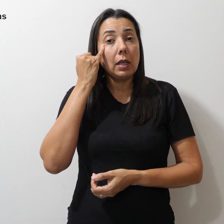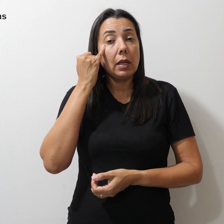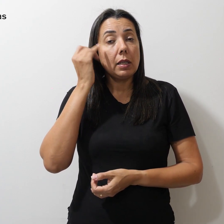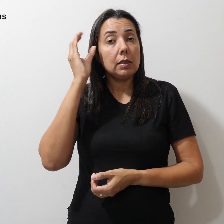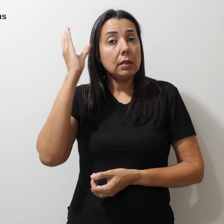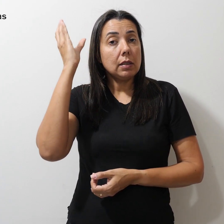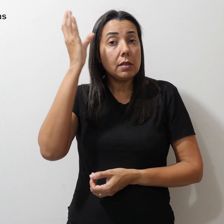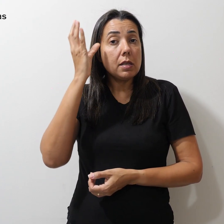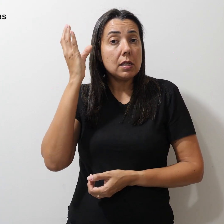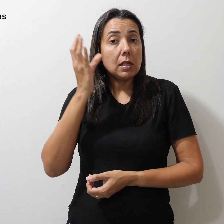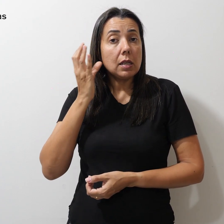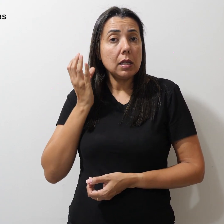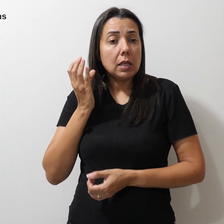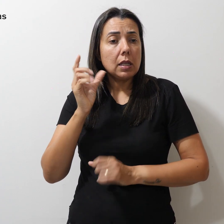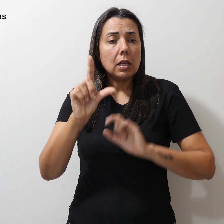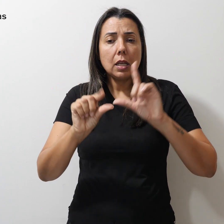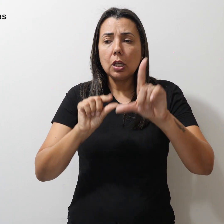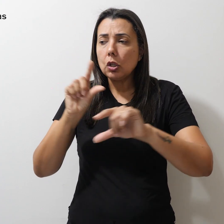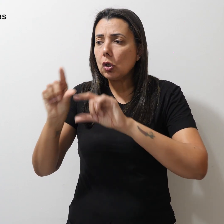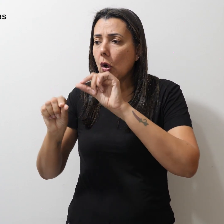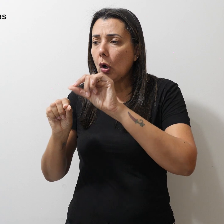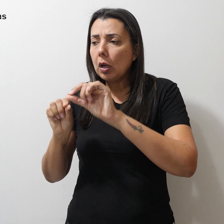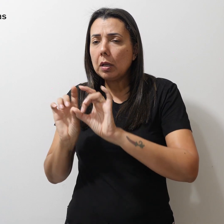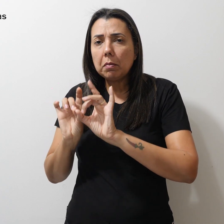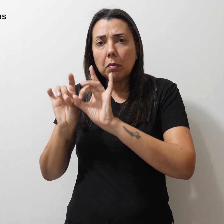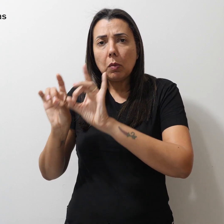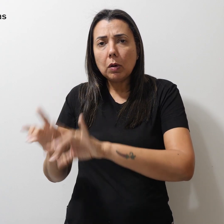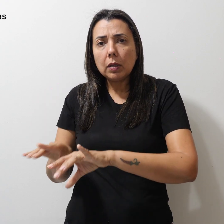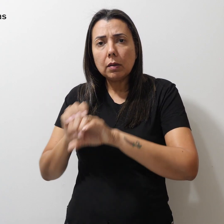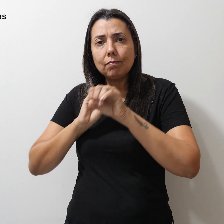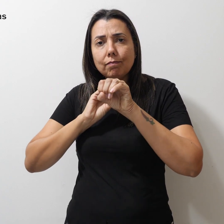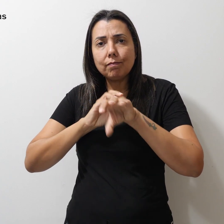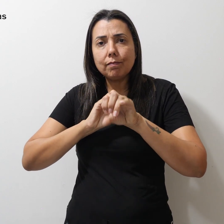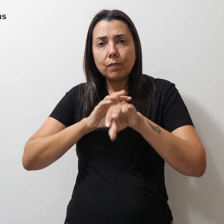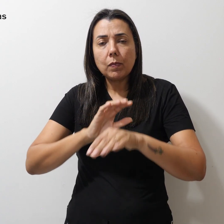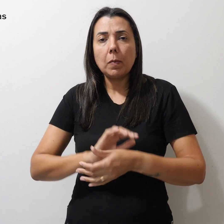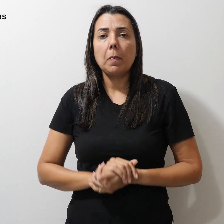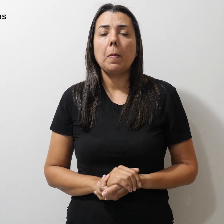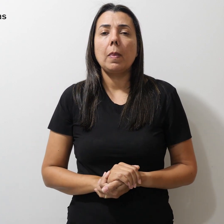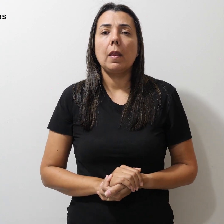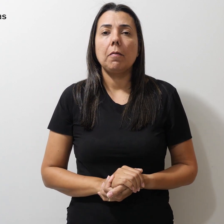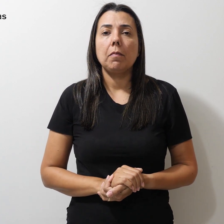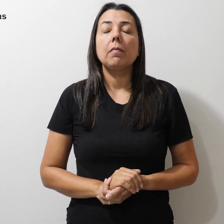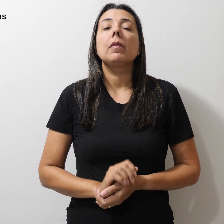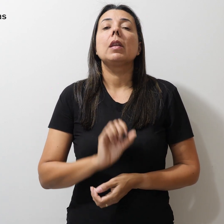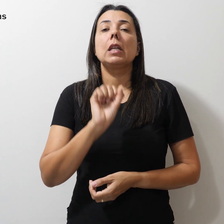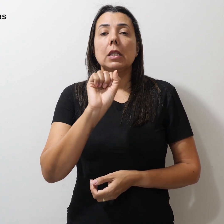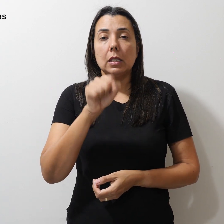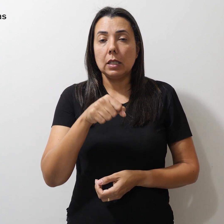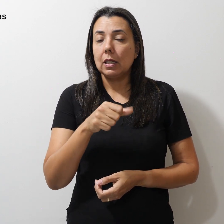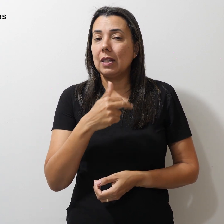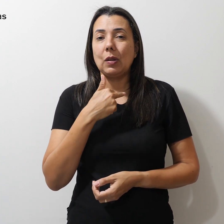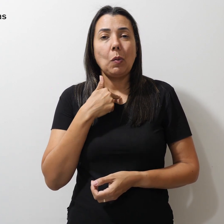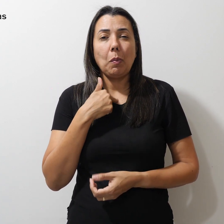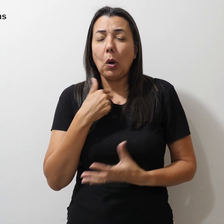escolhem negligenciar a educação. É inaceitável que o